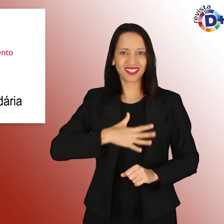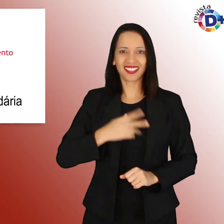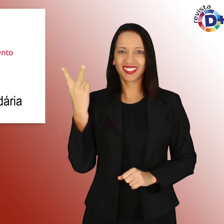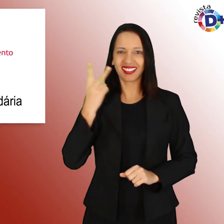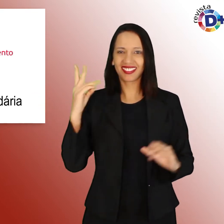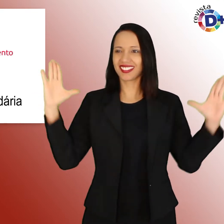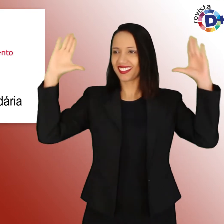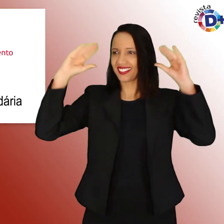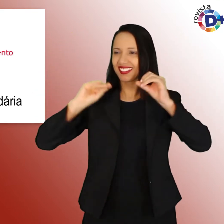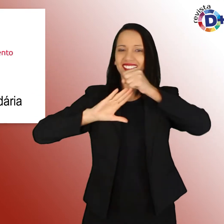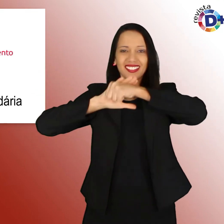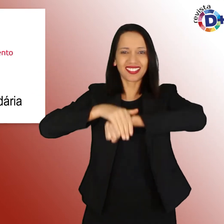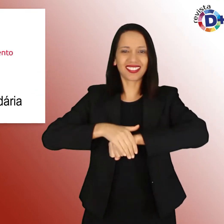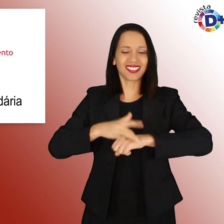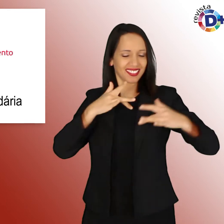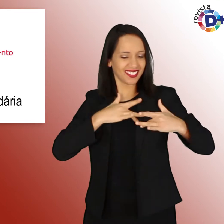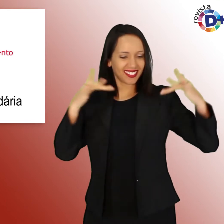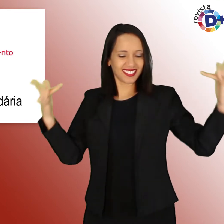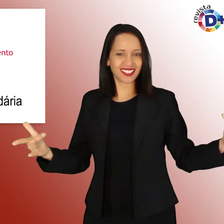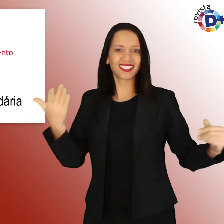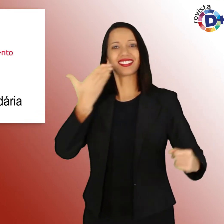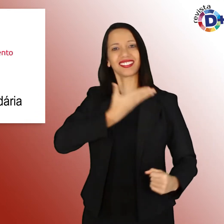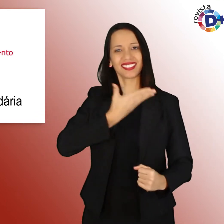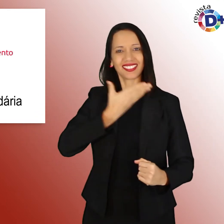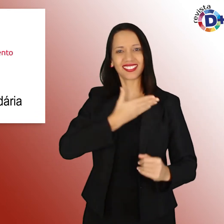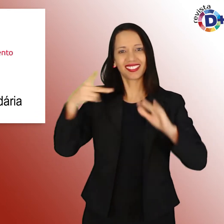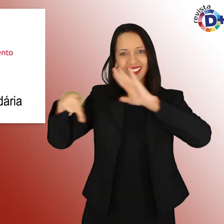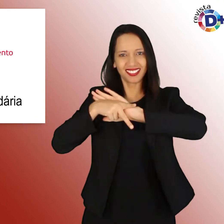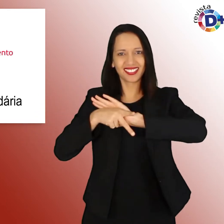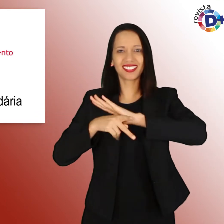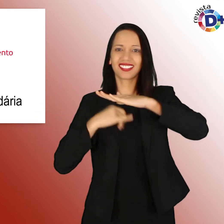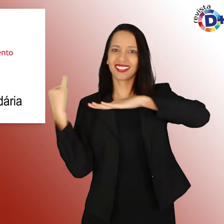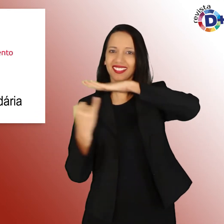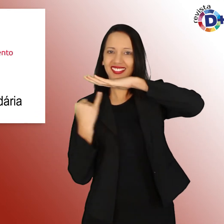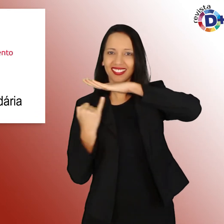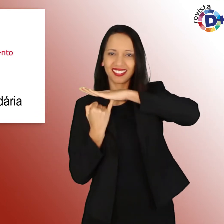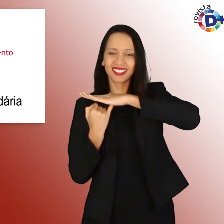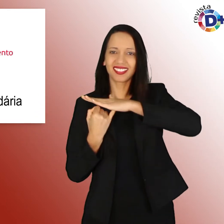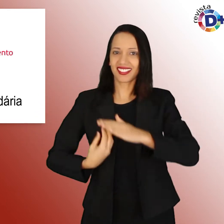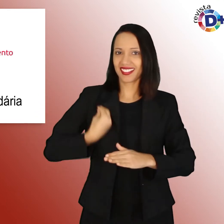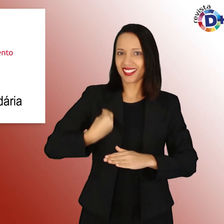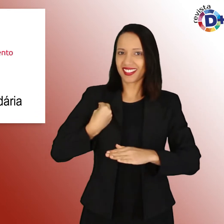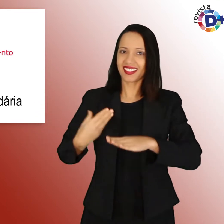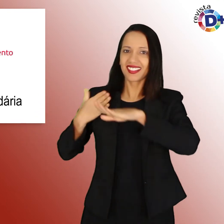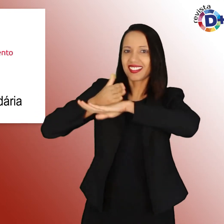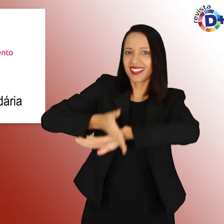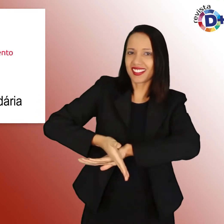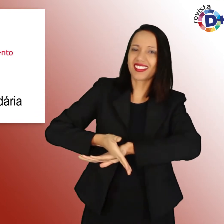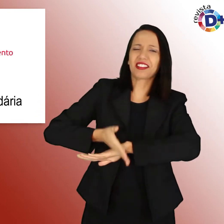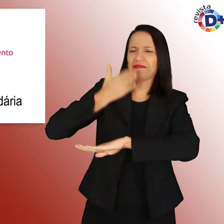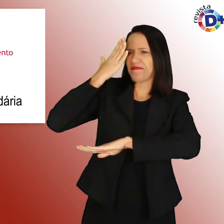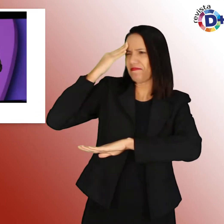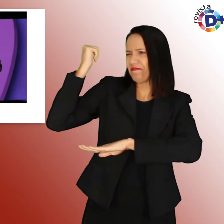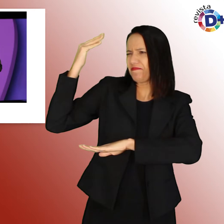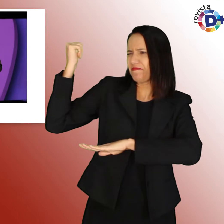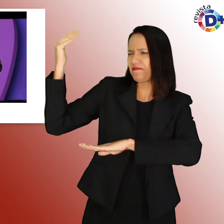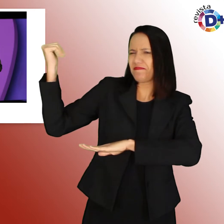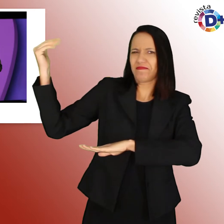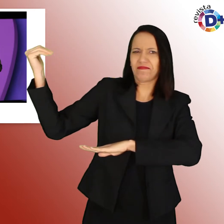solidária dos amigos da AACD com a presença de convidados ilustres como o padrinho